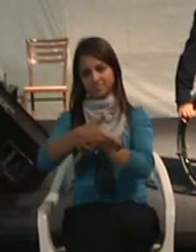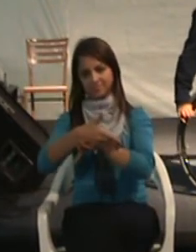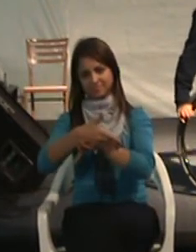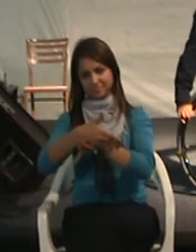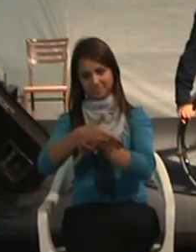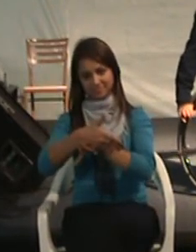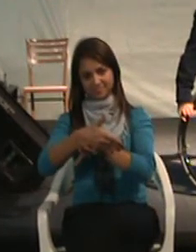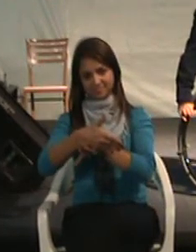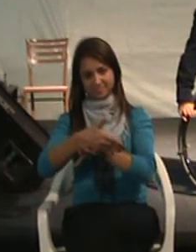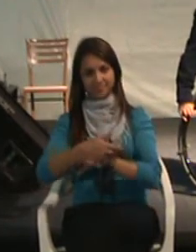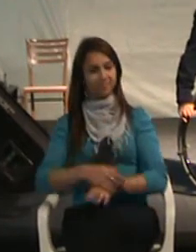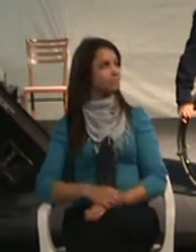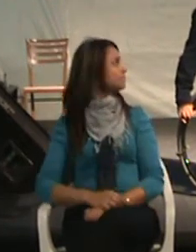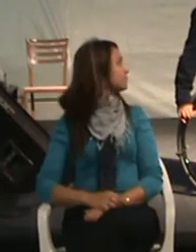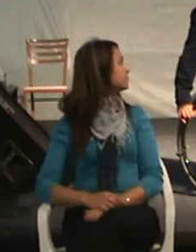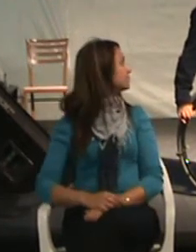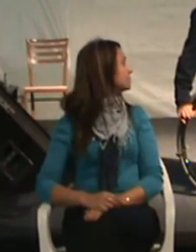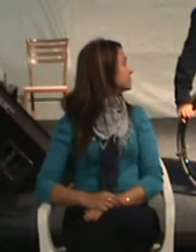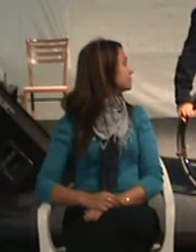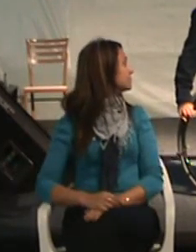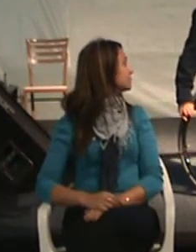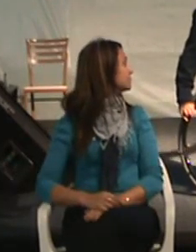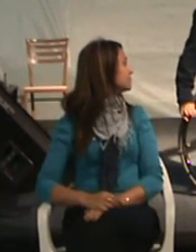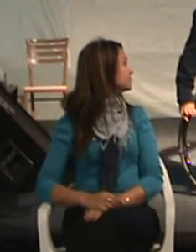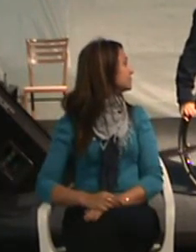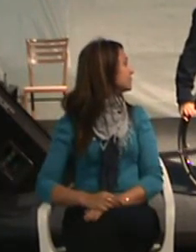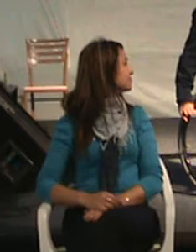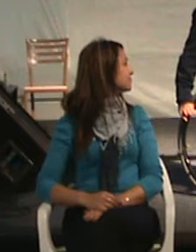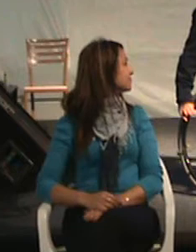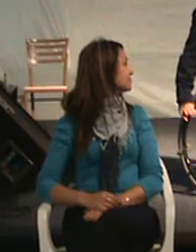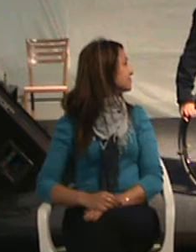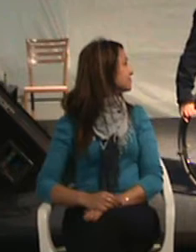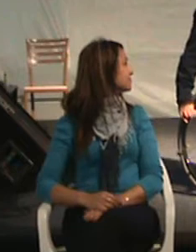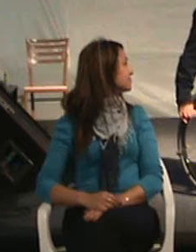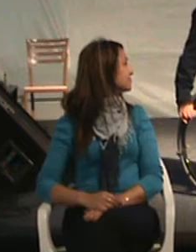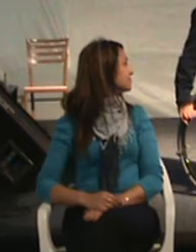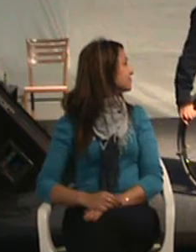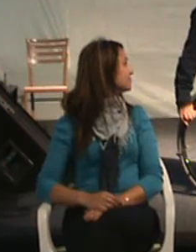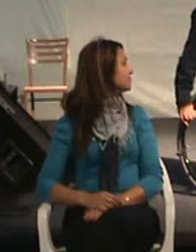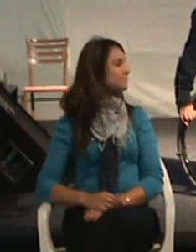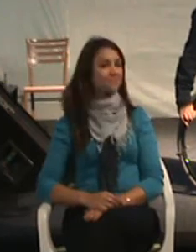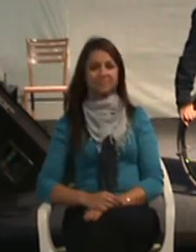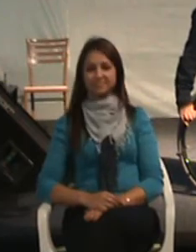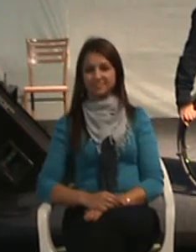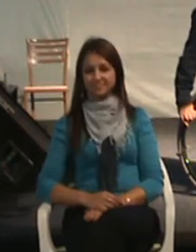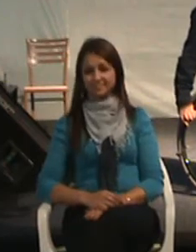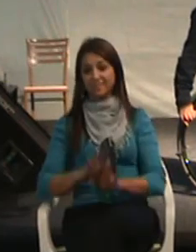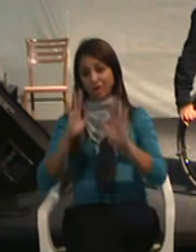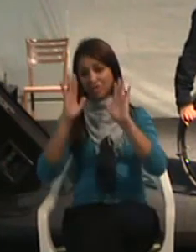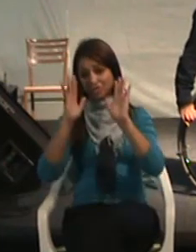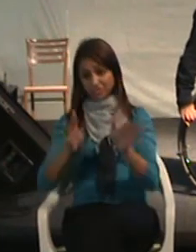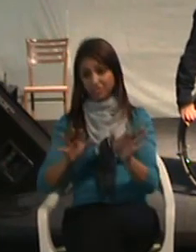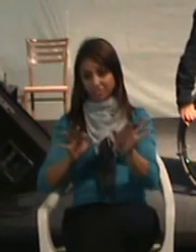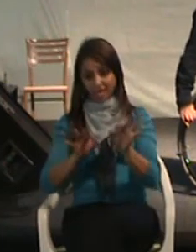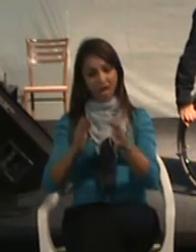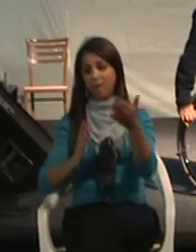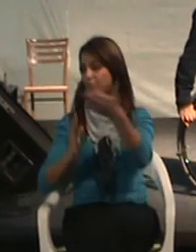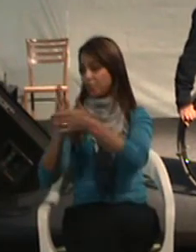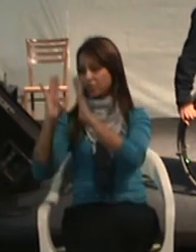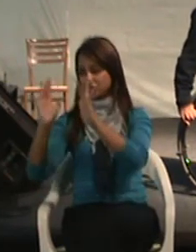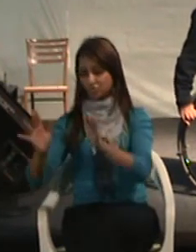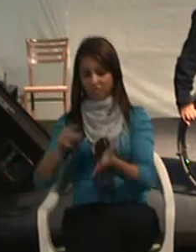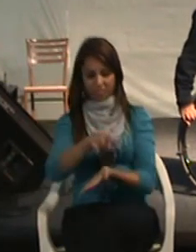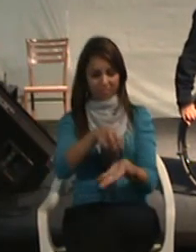Ok? Nada como ali, né? Lá vem de novo o Zé da Rampa e não adianta, porque a planta já foi aprovada. Isso não pode acontecer.